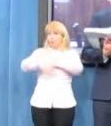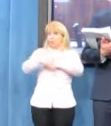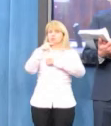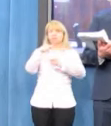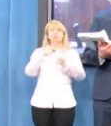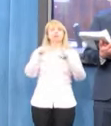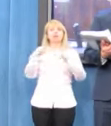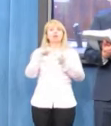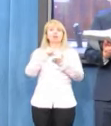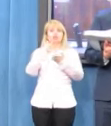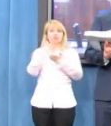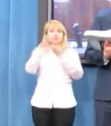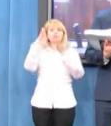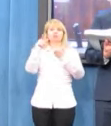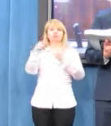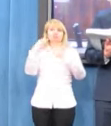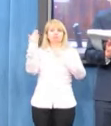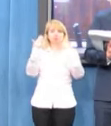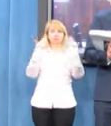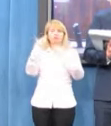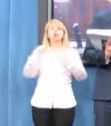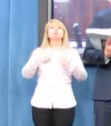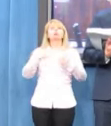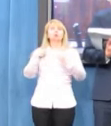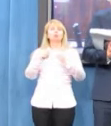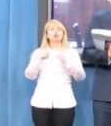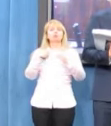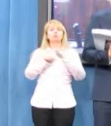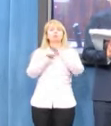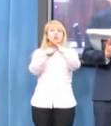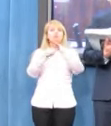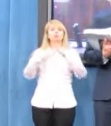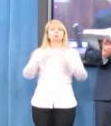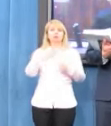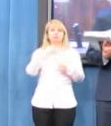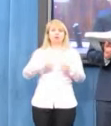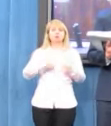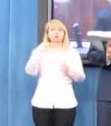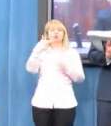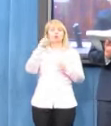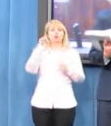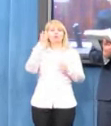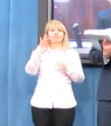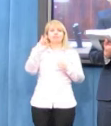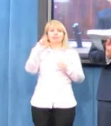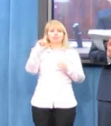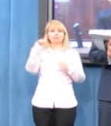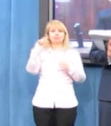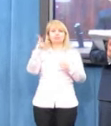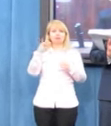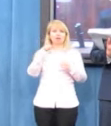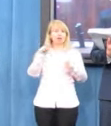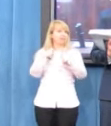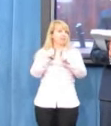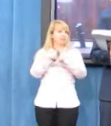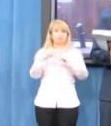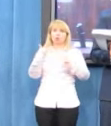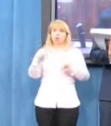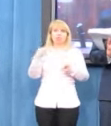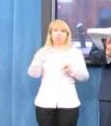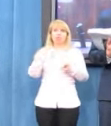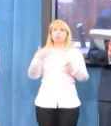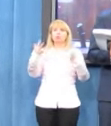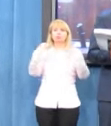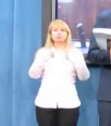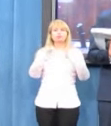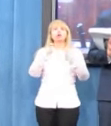obrad prowadziła pani wicemarszałek Kondanowicka, która również nie odnotowała faktu zgłoszenia